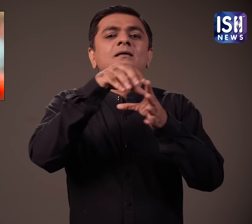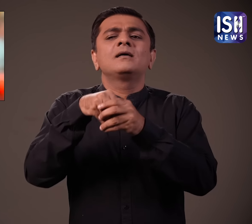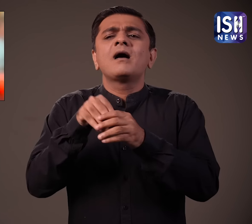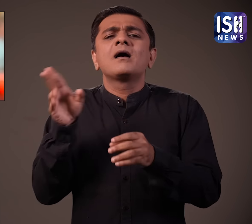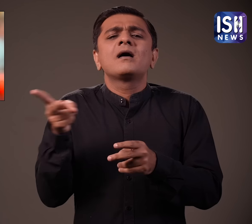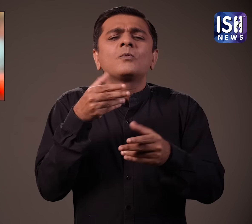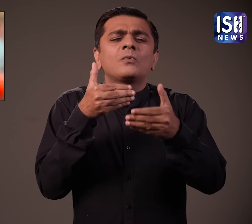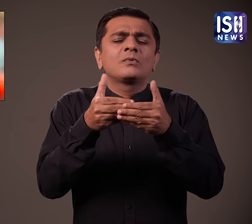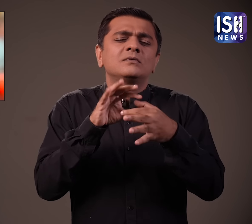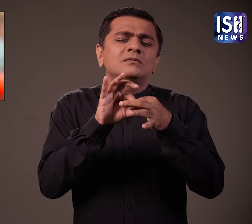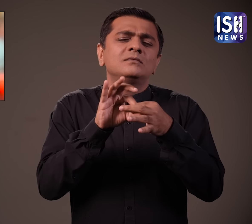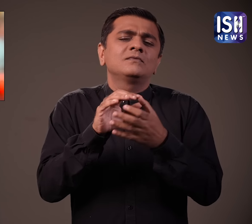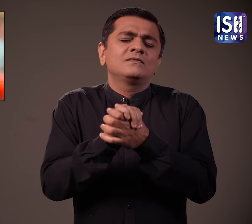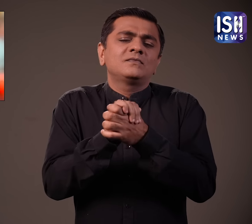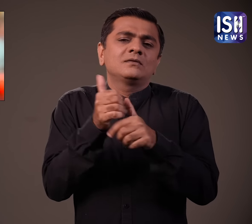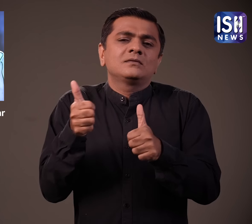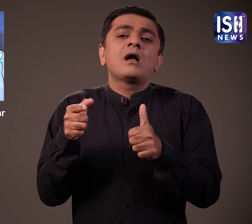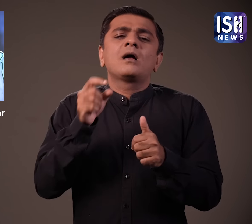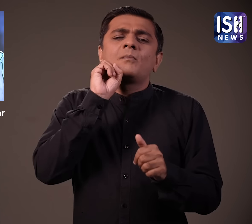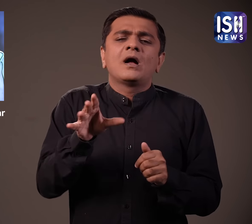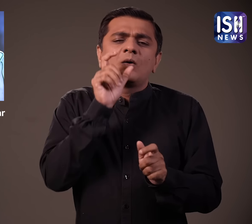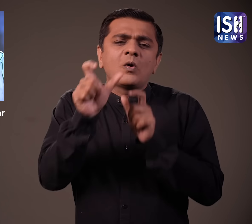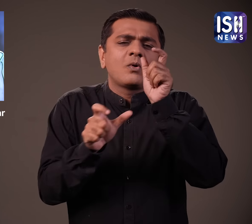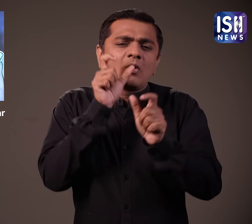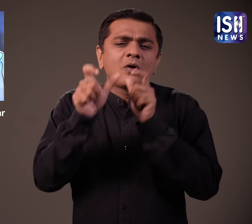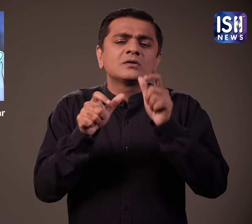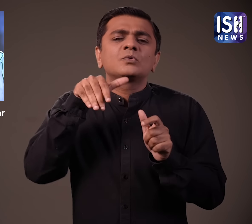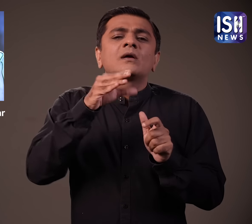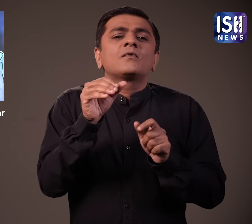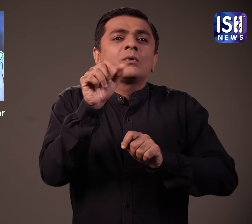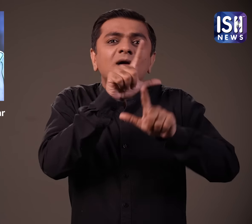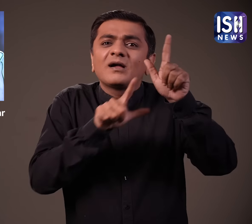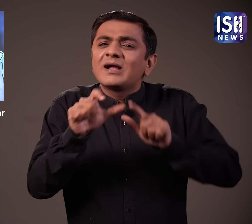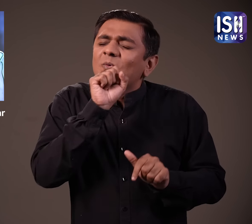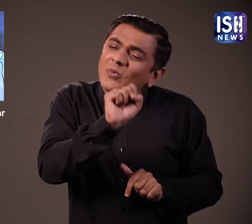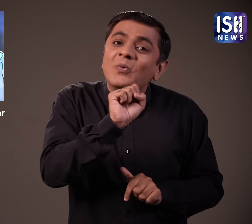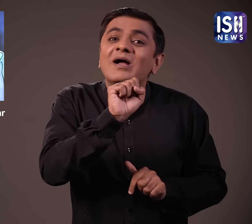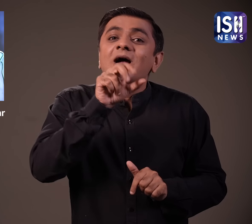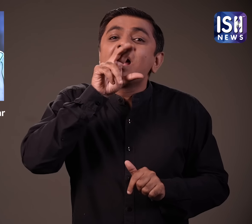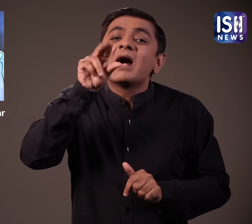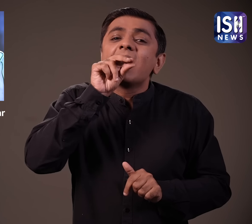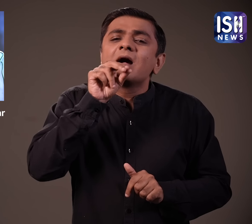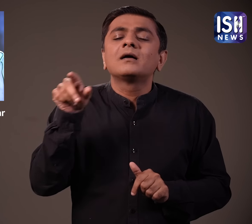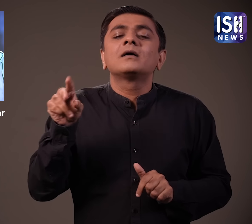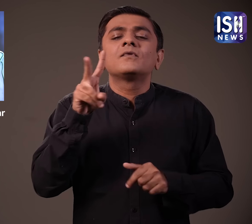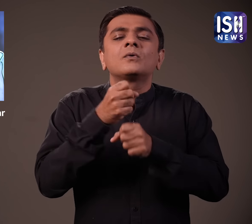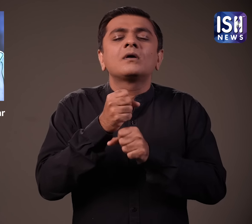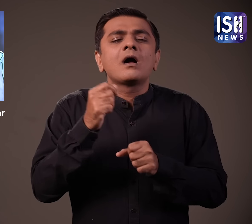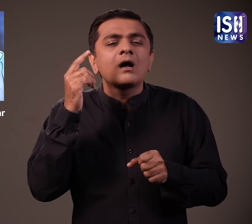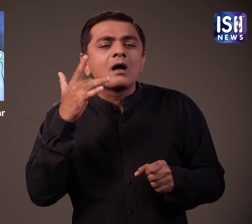वे दोनों अच्छे दोस्त है कोली को अपने टीम साथी की वज़े से ऐसे दक्षिन अफरीकी शब्दों के बारे